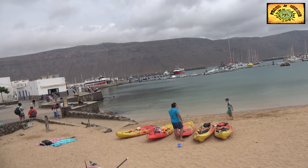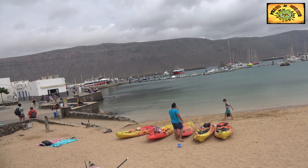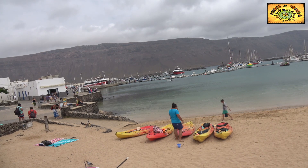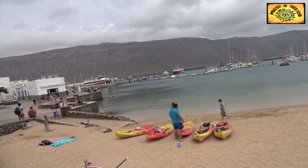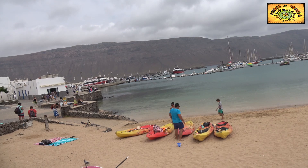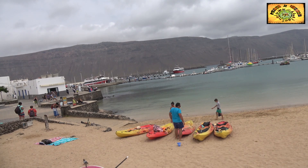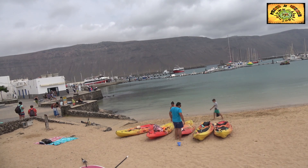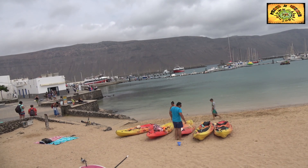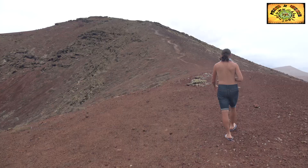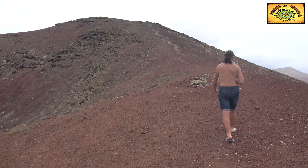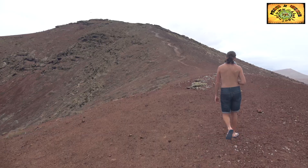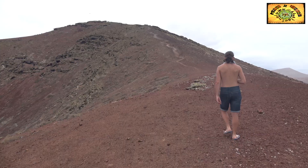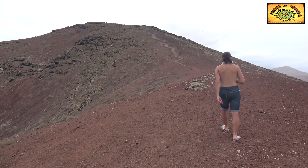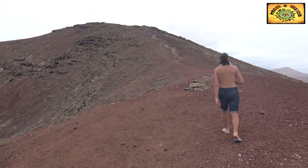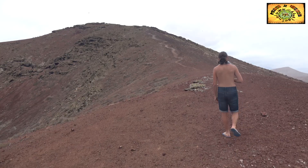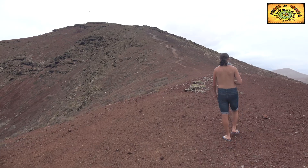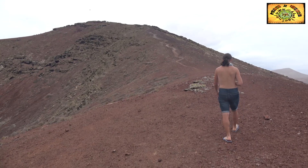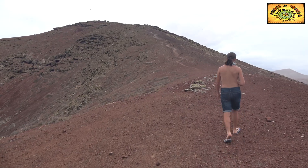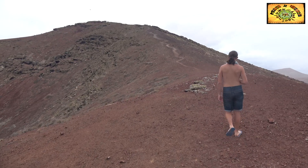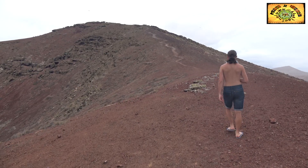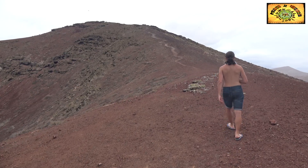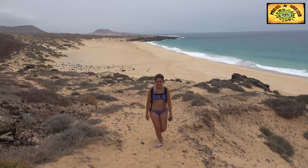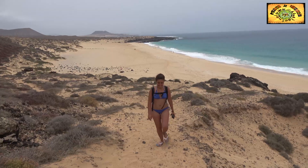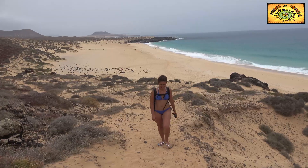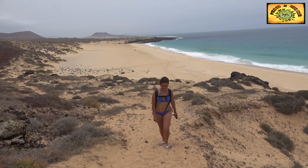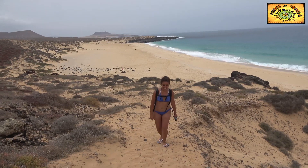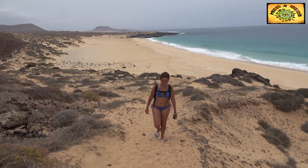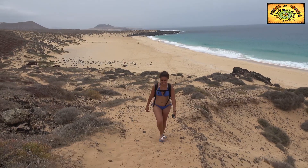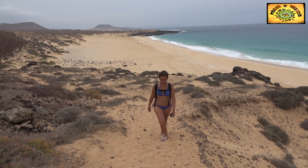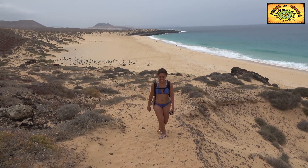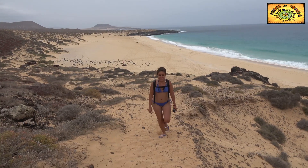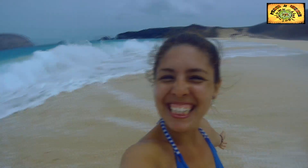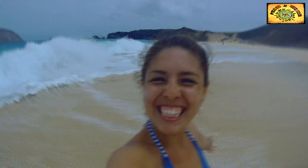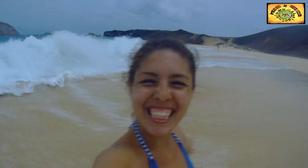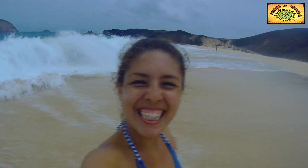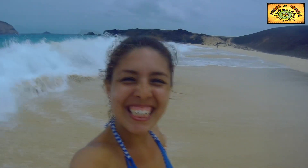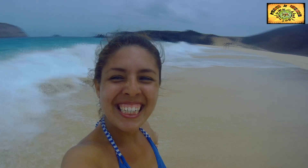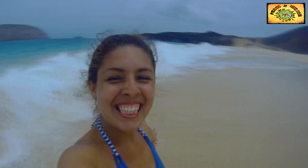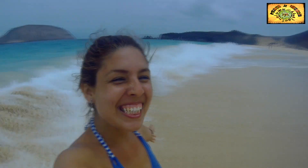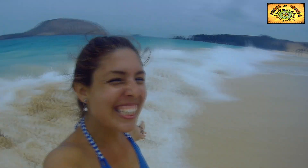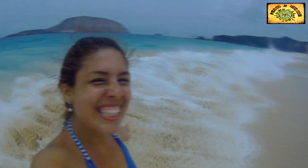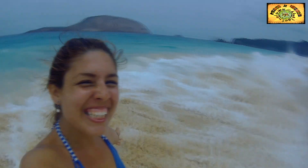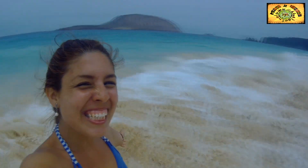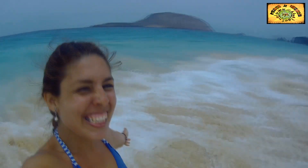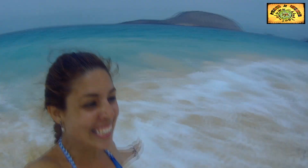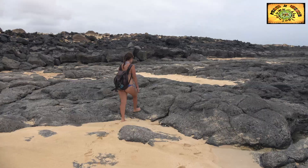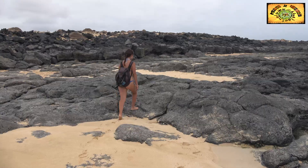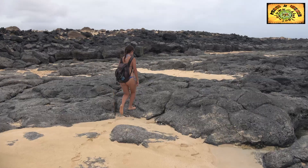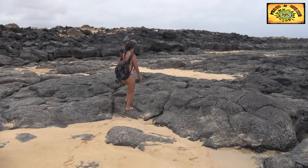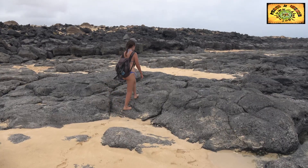isla donde no hay calles asfaltadas. Y además vive muy poquita gente. Muy, muy poquita gente. Solo en el pueblo donde llegáis. Sí, cuando llegáis